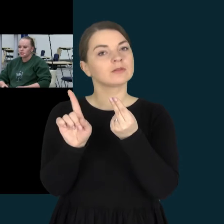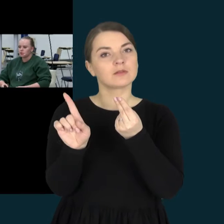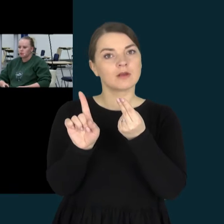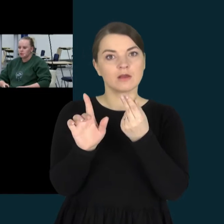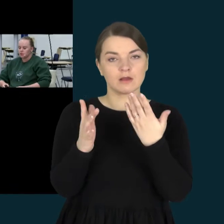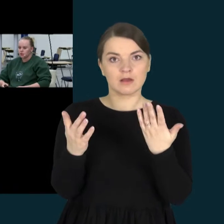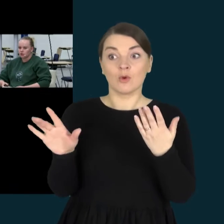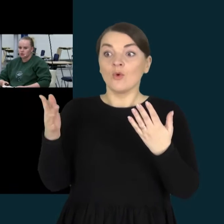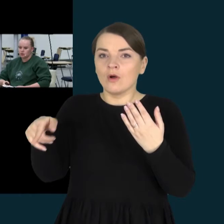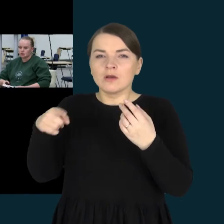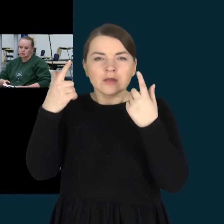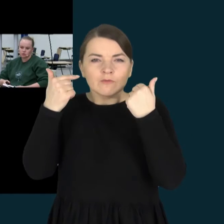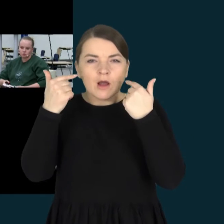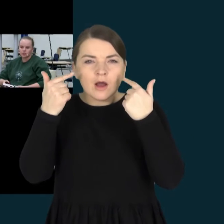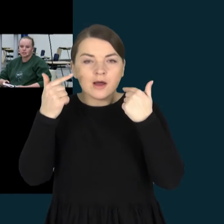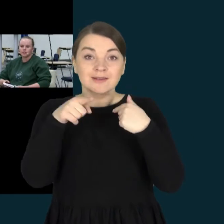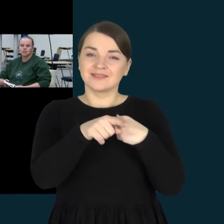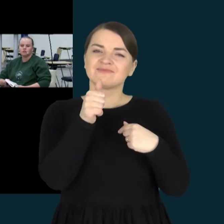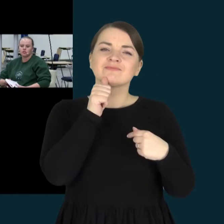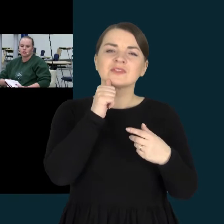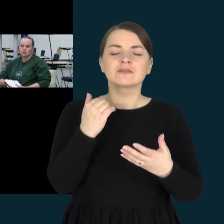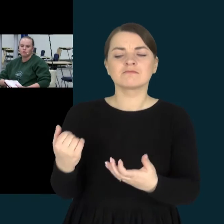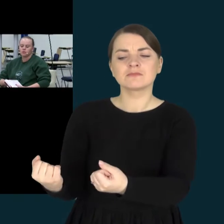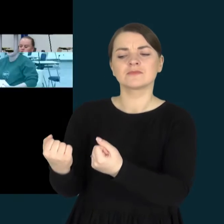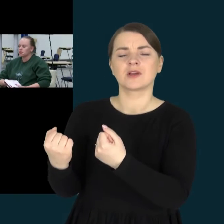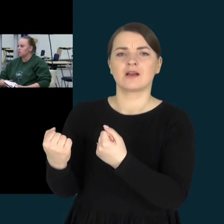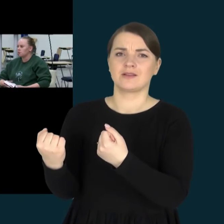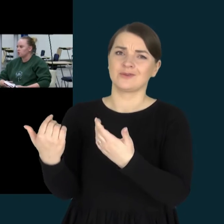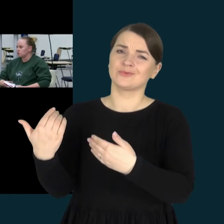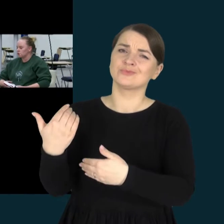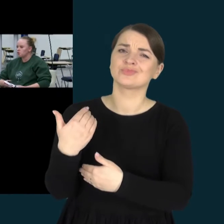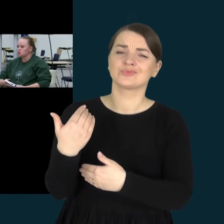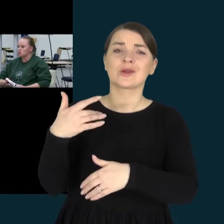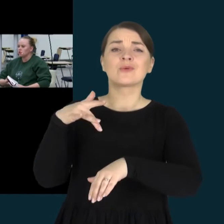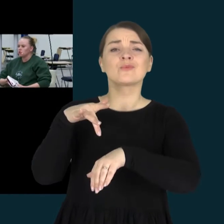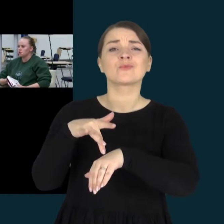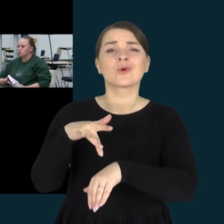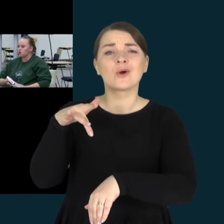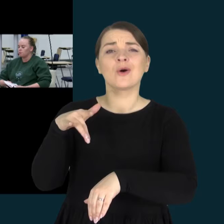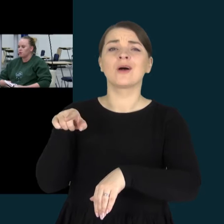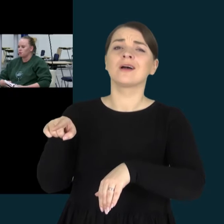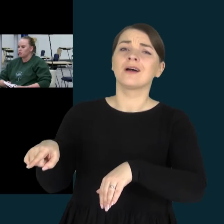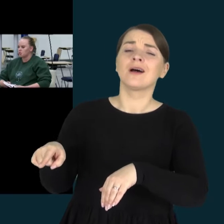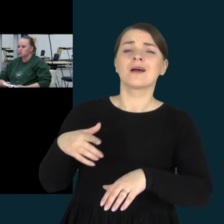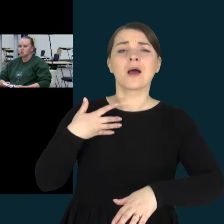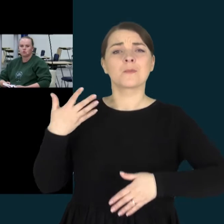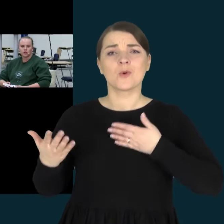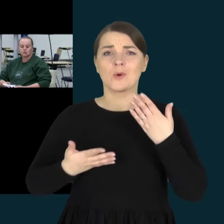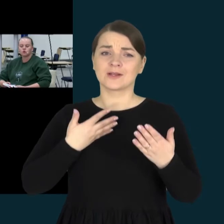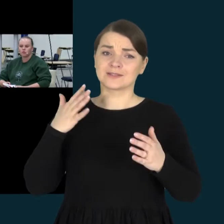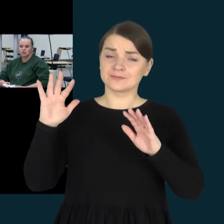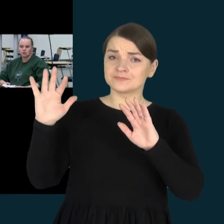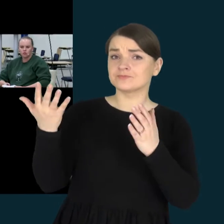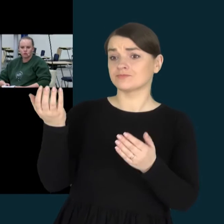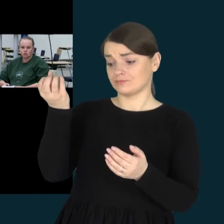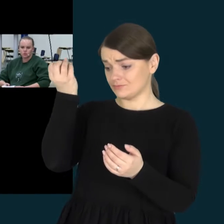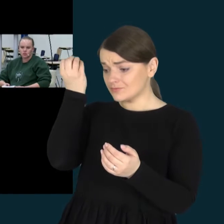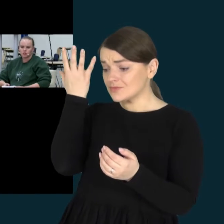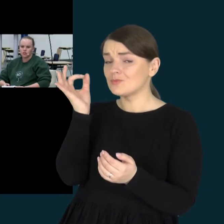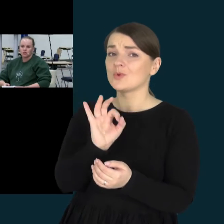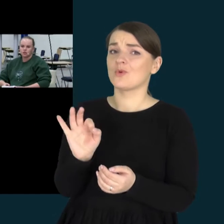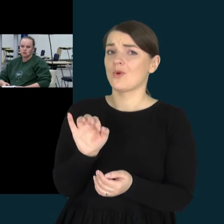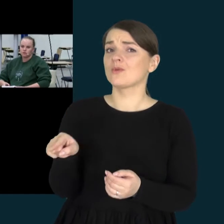Jeigu vaikas apsiverkė, jį palaikydavo jį, pasakydavo, kad jaučia, jo emocijas supranta,